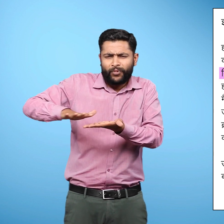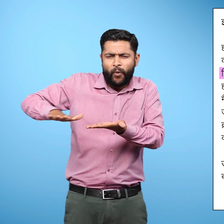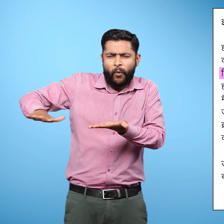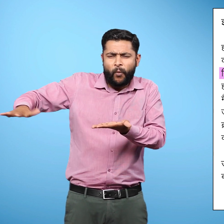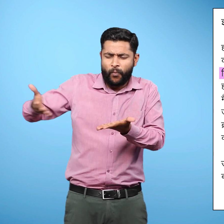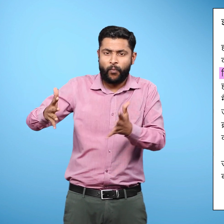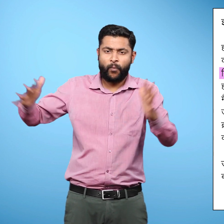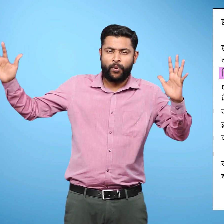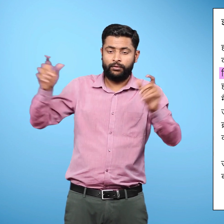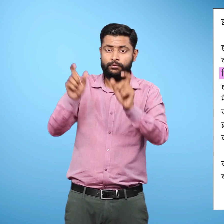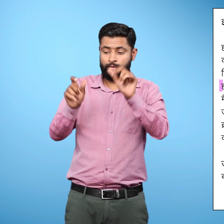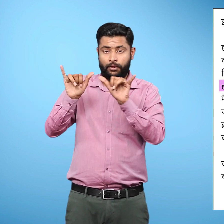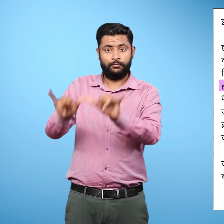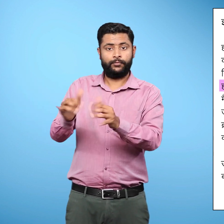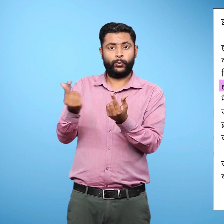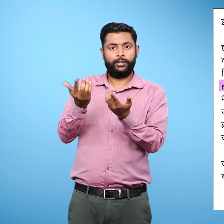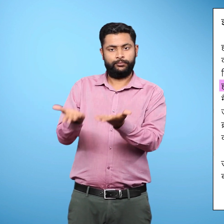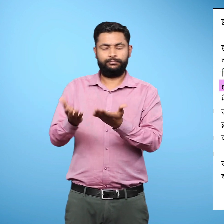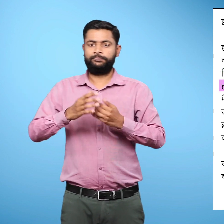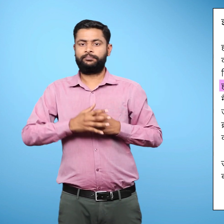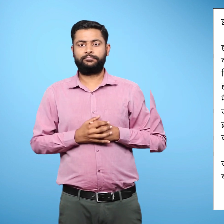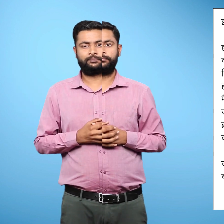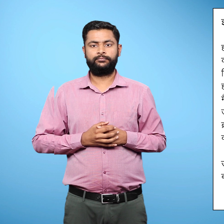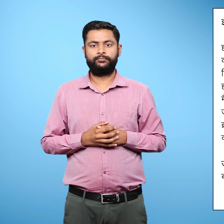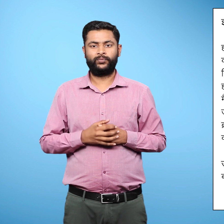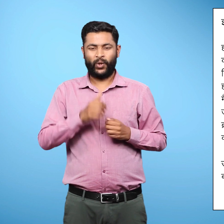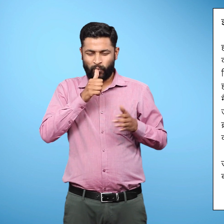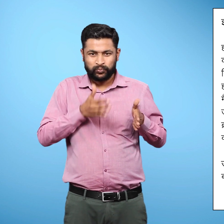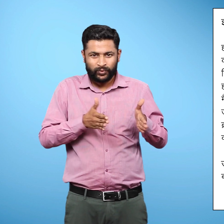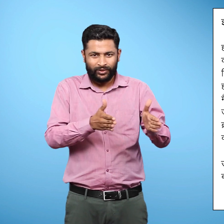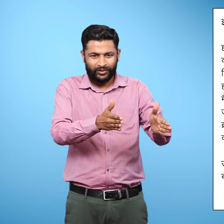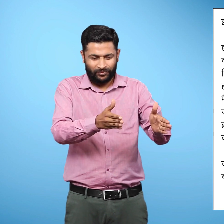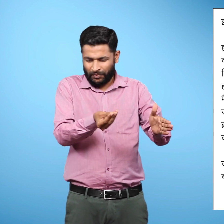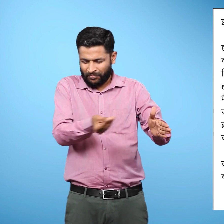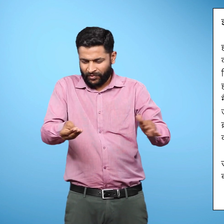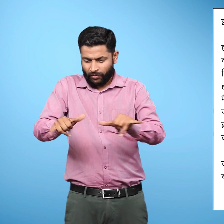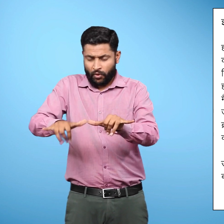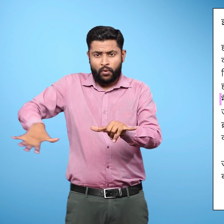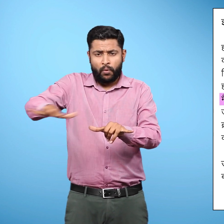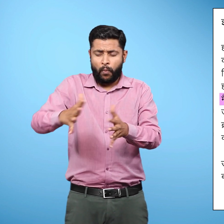अधिक जनसंख्या वाले भाग होते हैं। नदियों के द्वारा बनाए गए कुछ बड़ी मैदान,